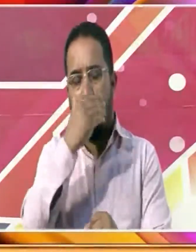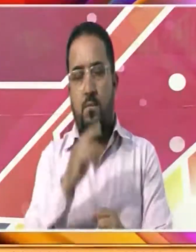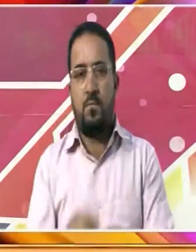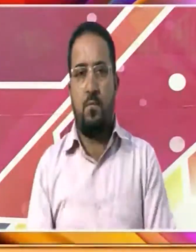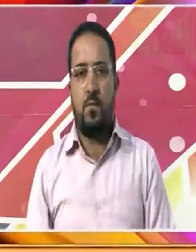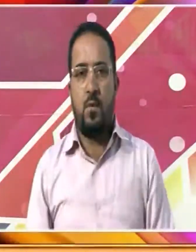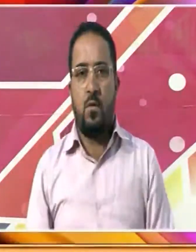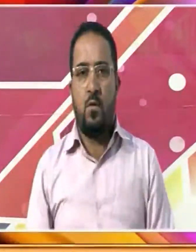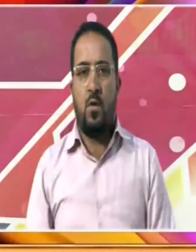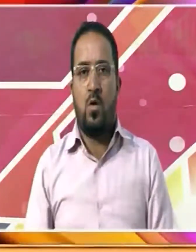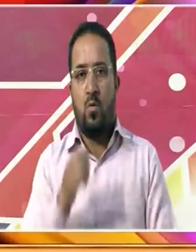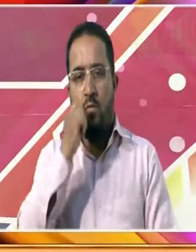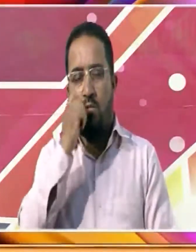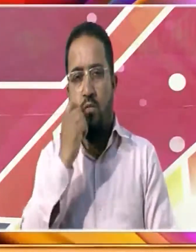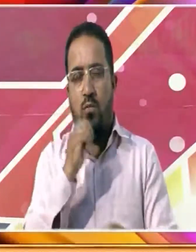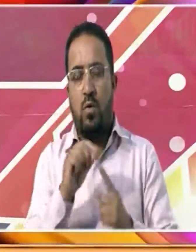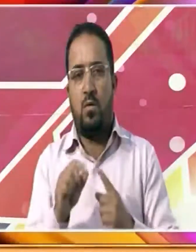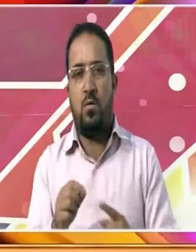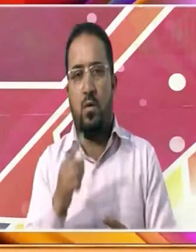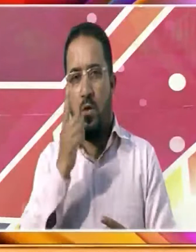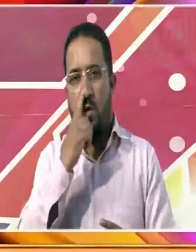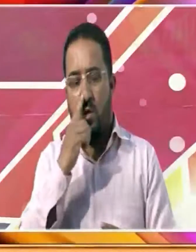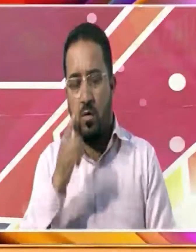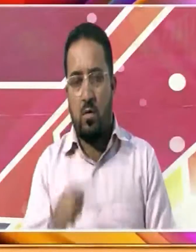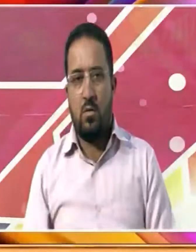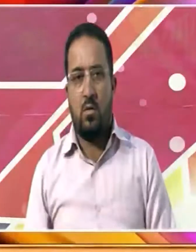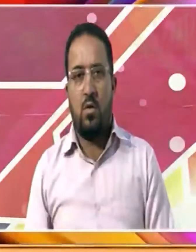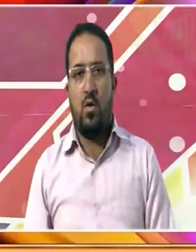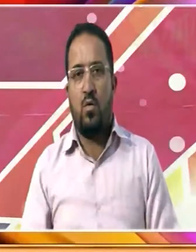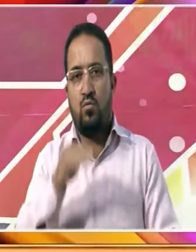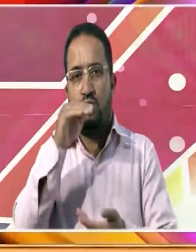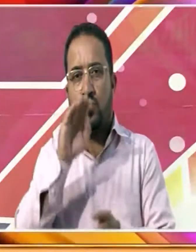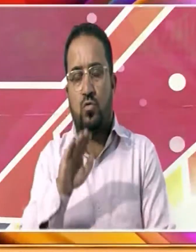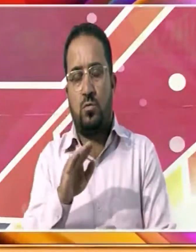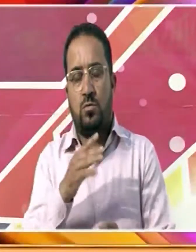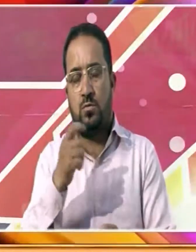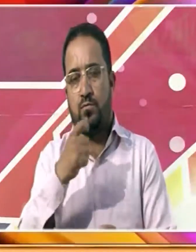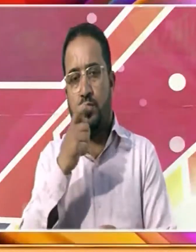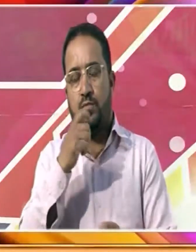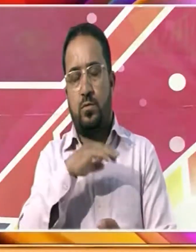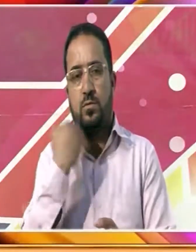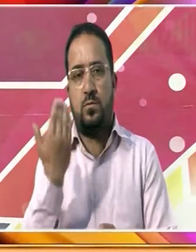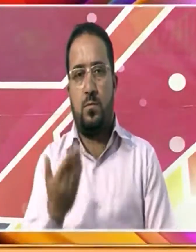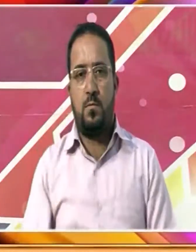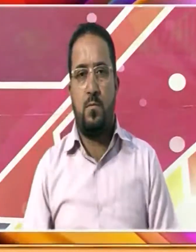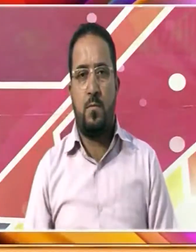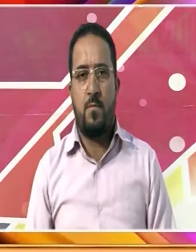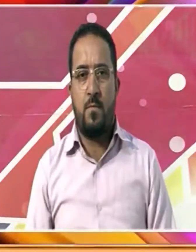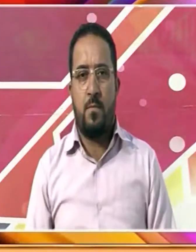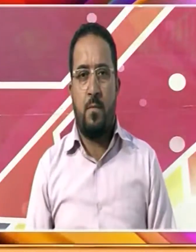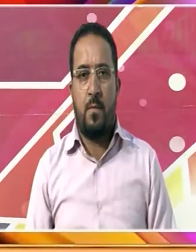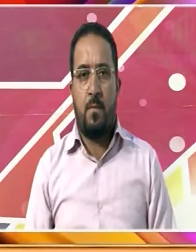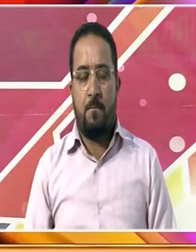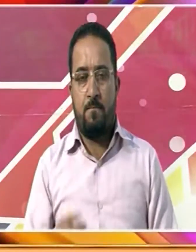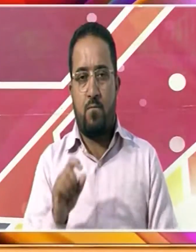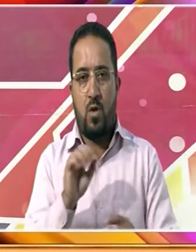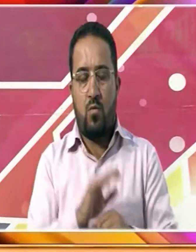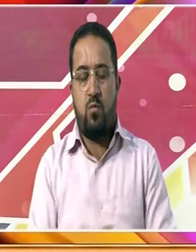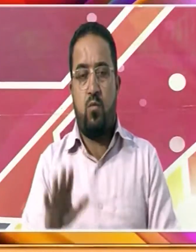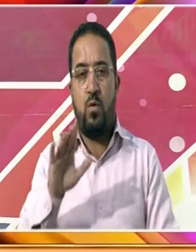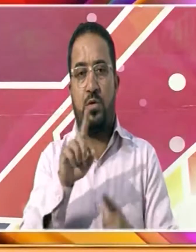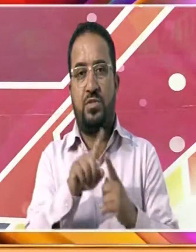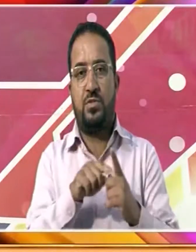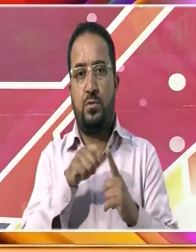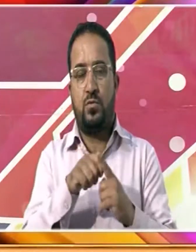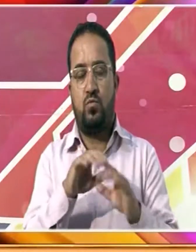بے گناہ مردوں خواتین اور بچوں کو نشانہ بنا رہے ہیں اور سماج کو چاہیے کہ وہ